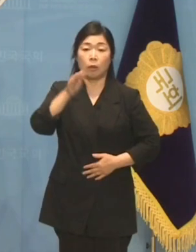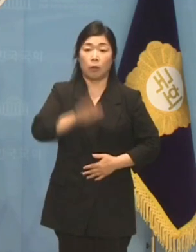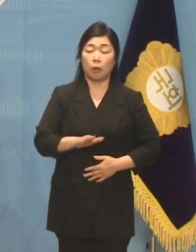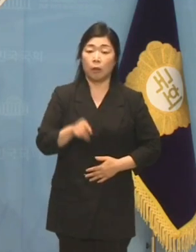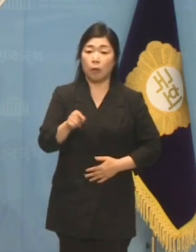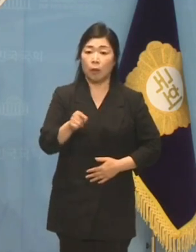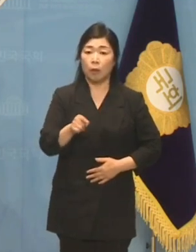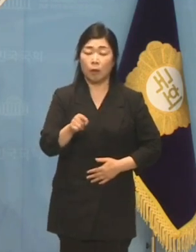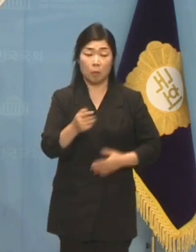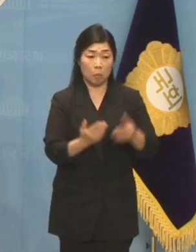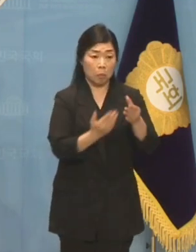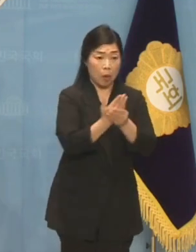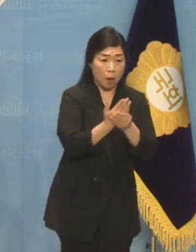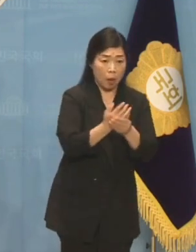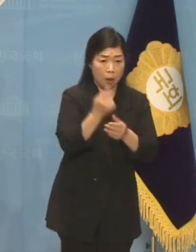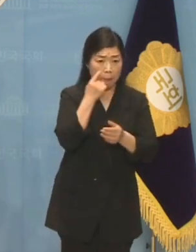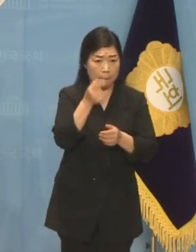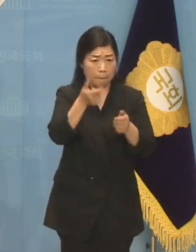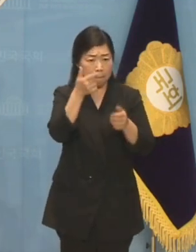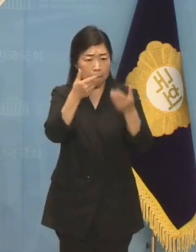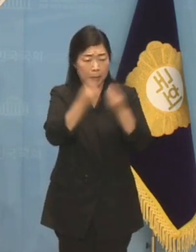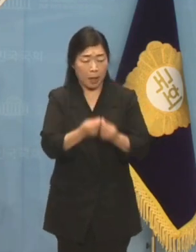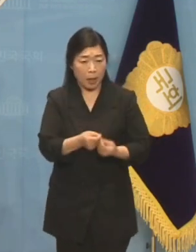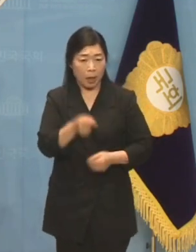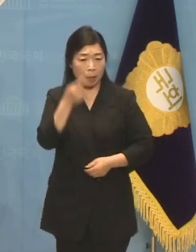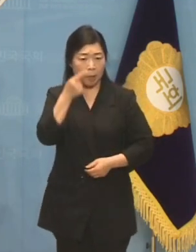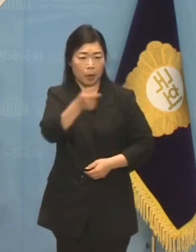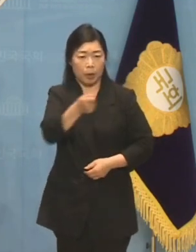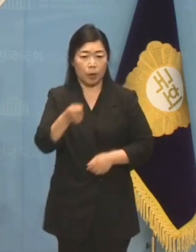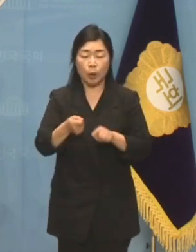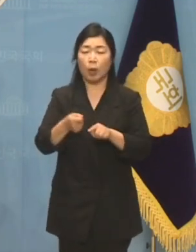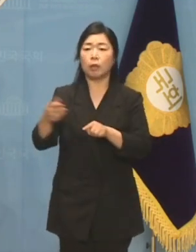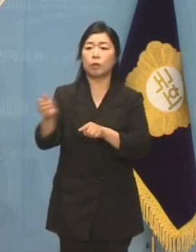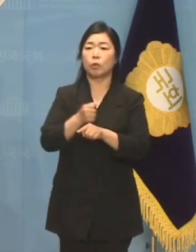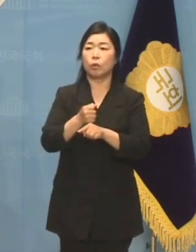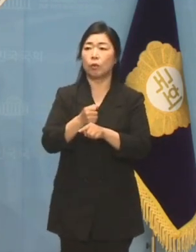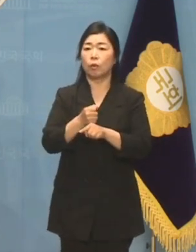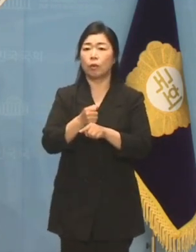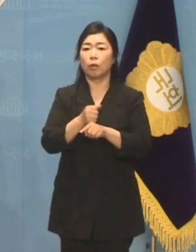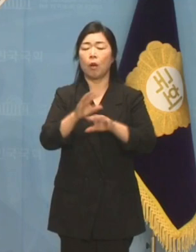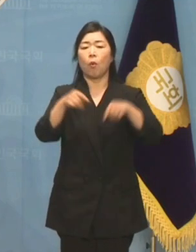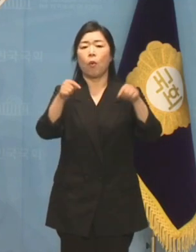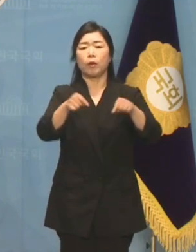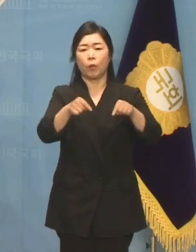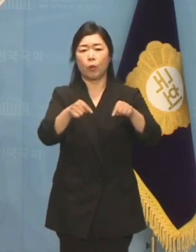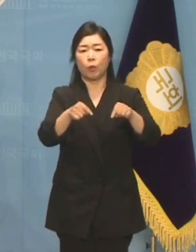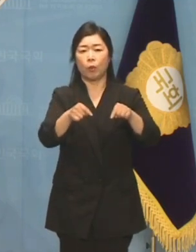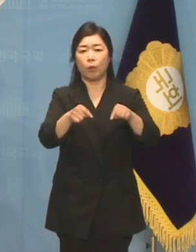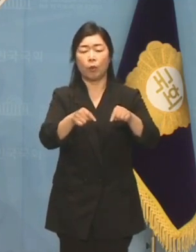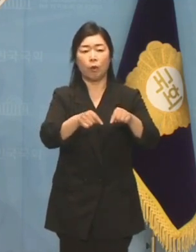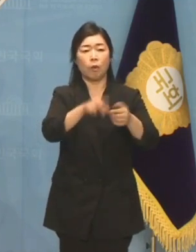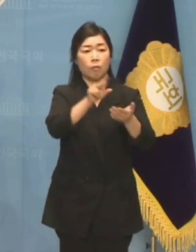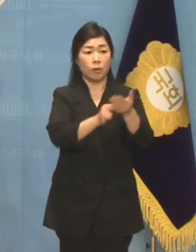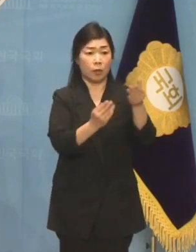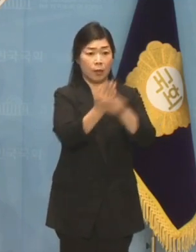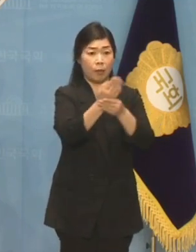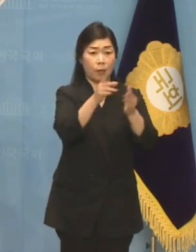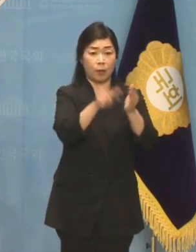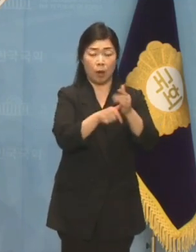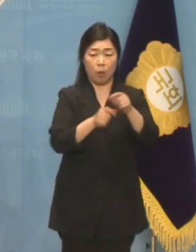정쟁의 눕으로 빠뜨리려는 민주당은 외교 자의정당, 국익 방해정당이라 불러도